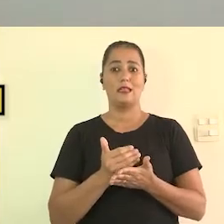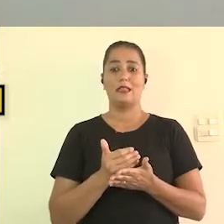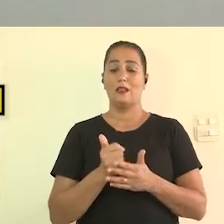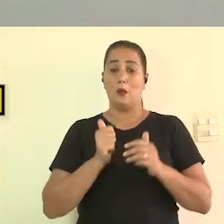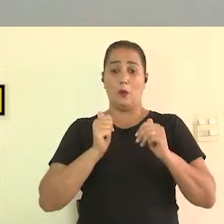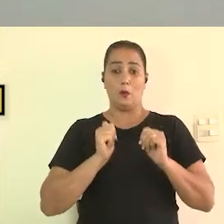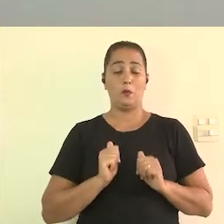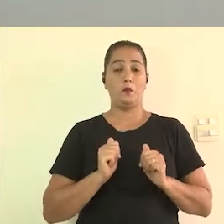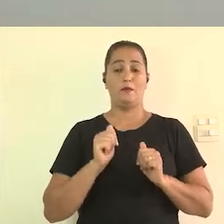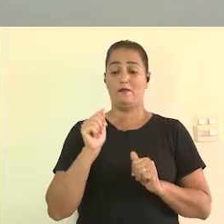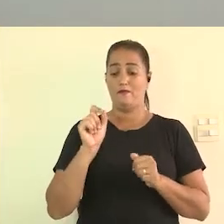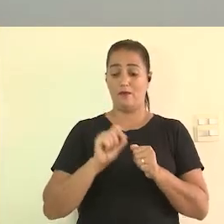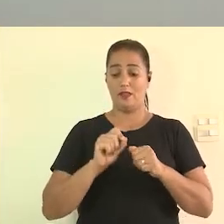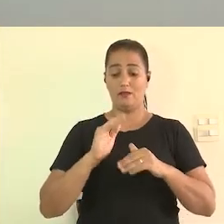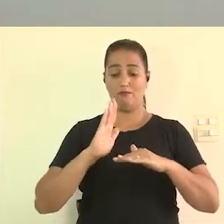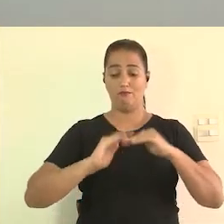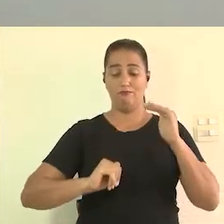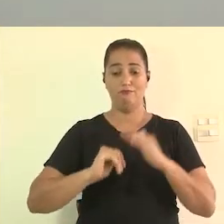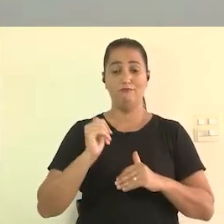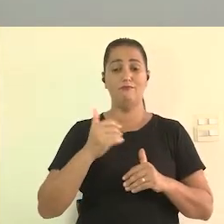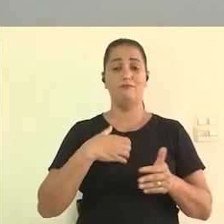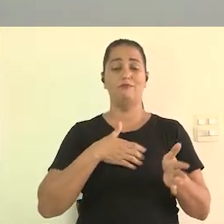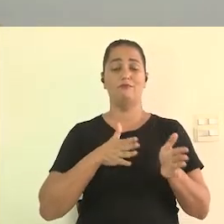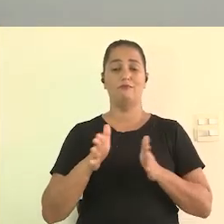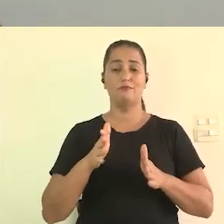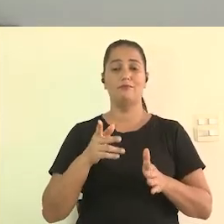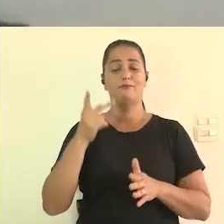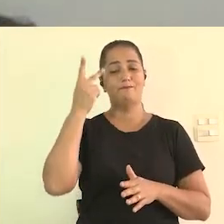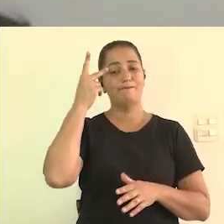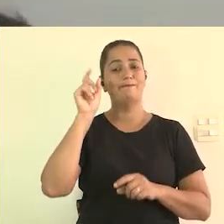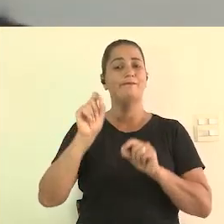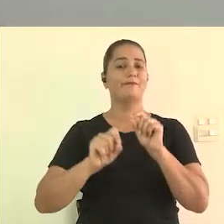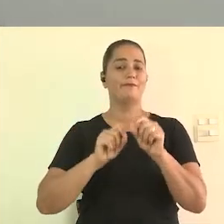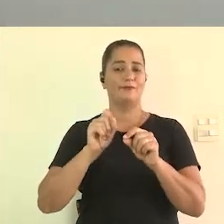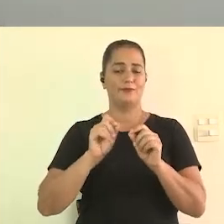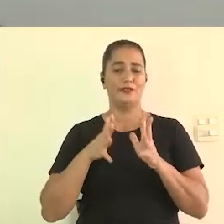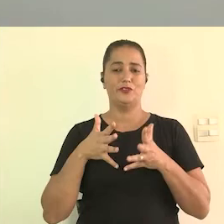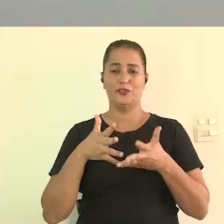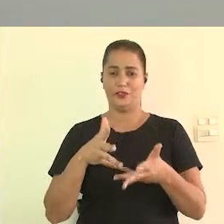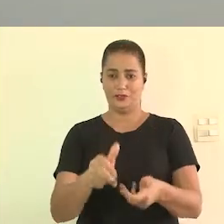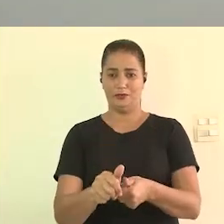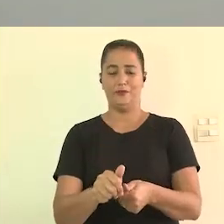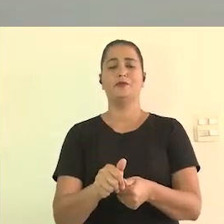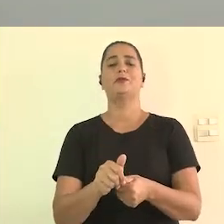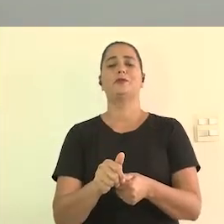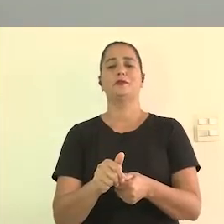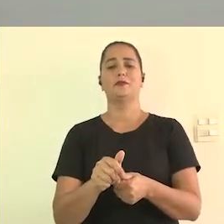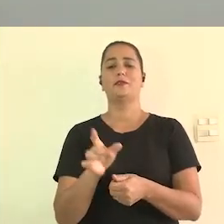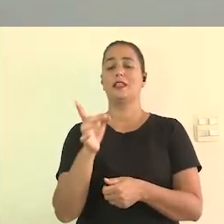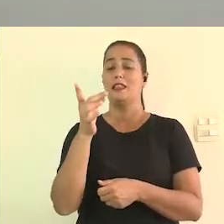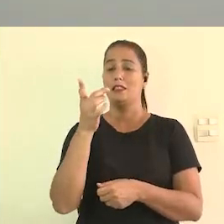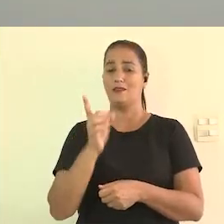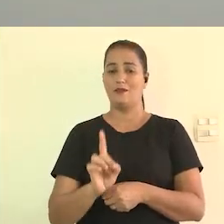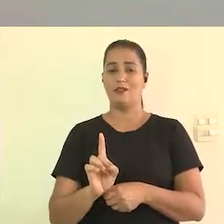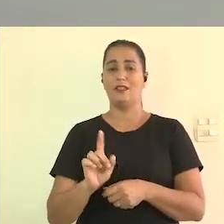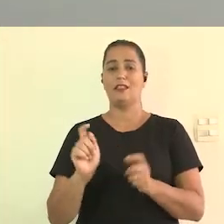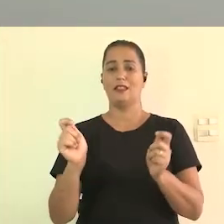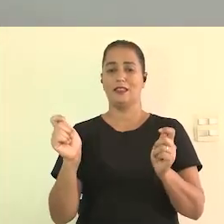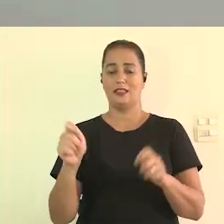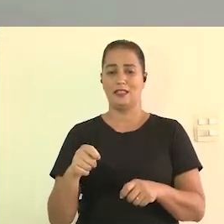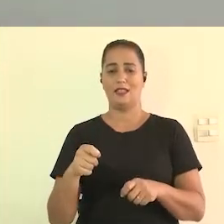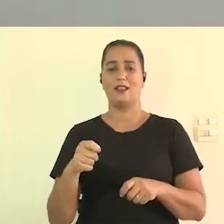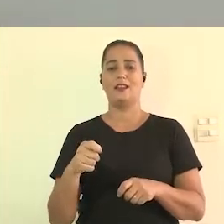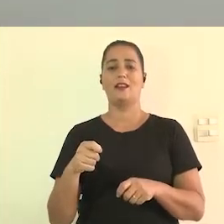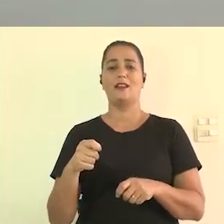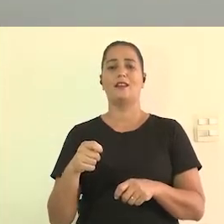atrás de acessibilidade para poder o público no geral não só as pessoas com deficiência no geral poder ter